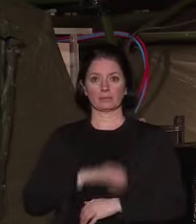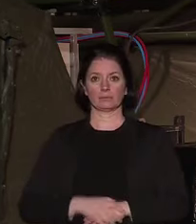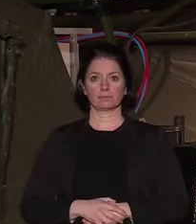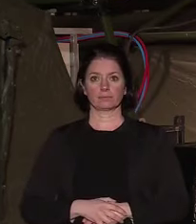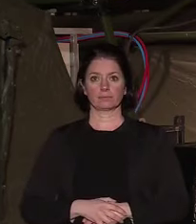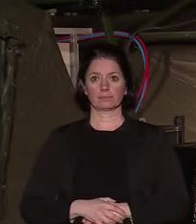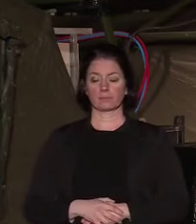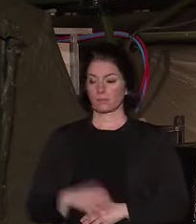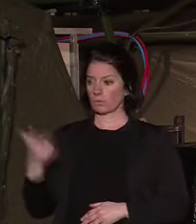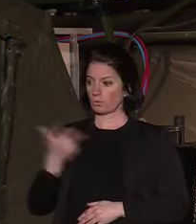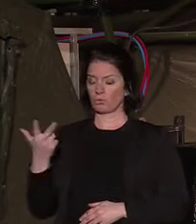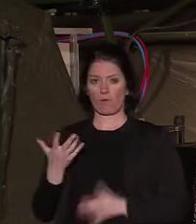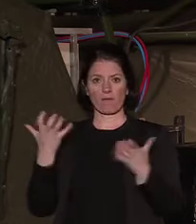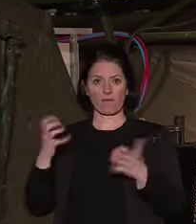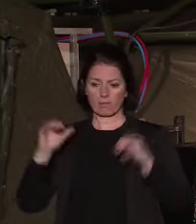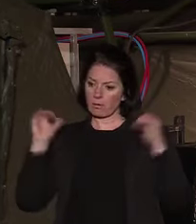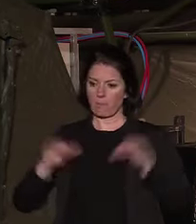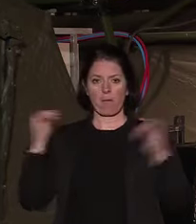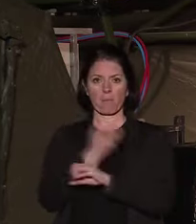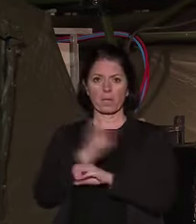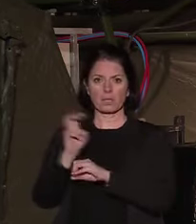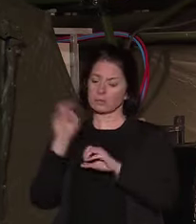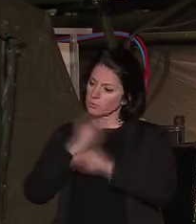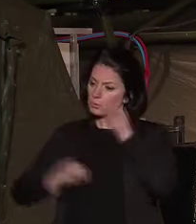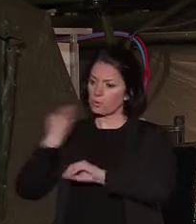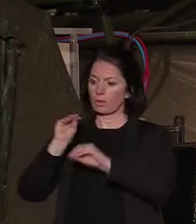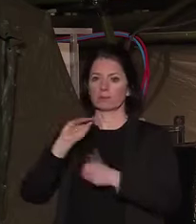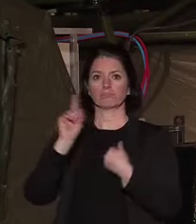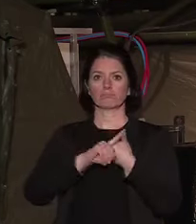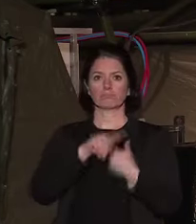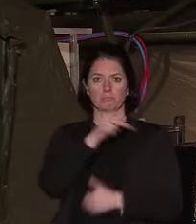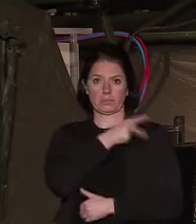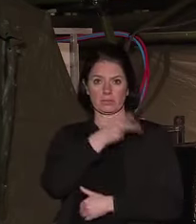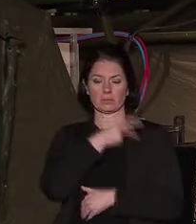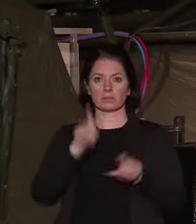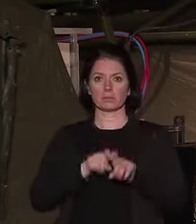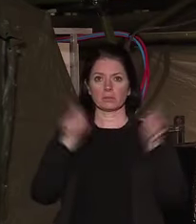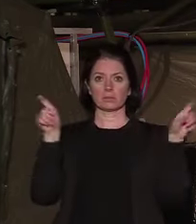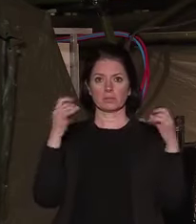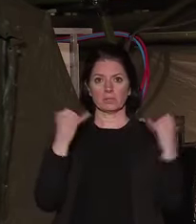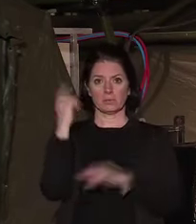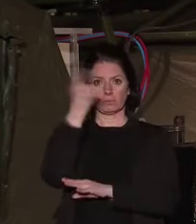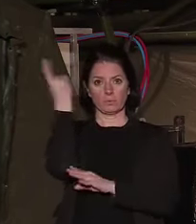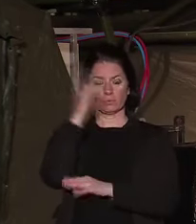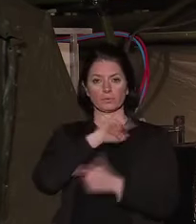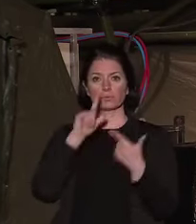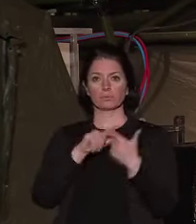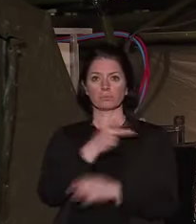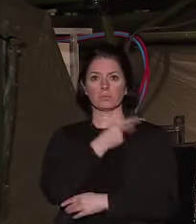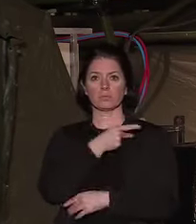Ils avaient décidé de soigner coûte que coûte. Un gynécologue obstétricien ici à Mulhouse, un médecin généraliste